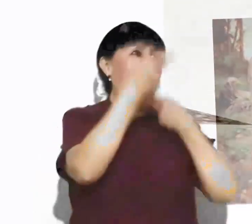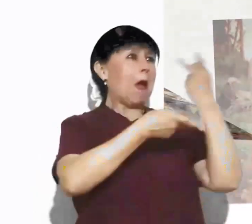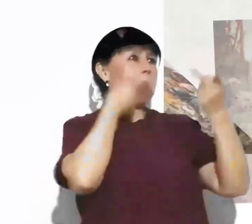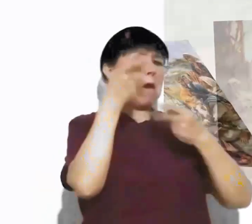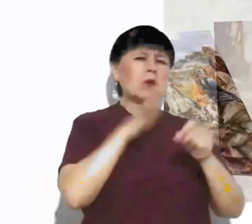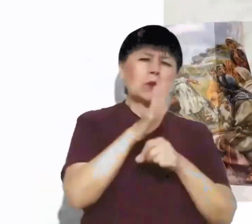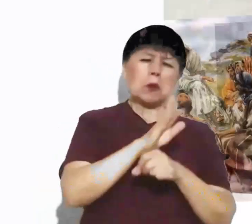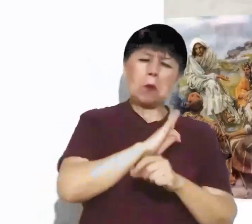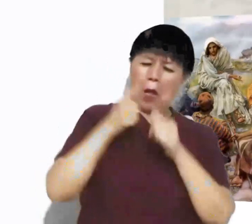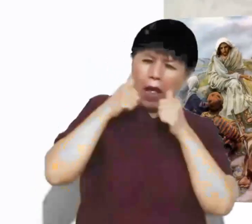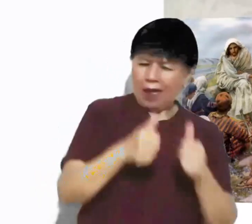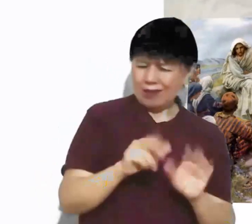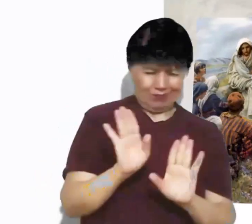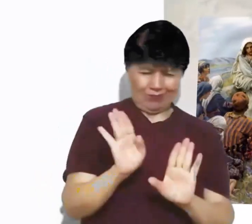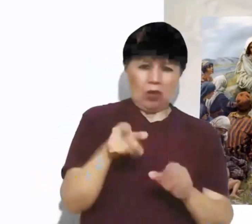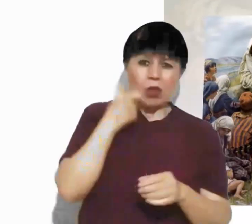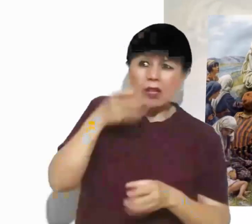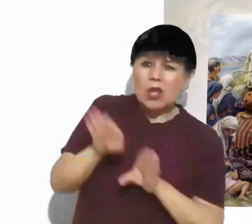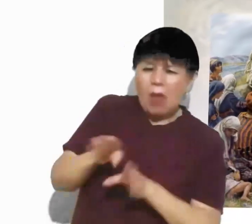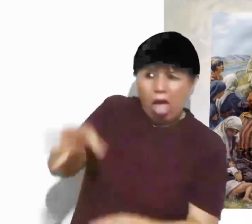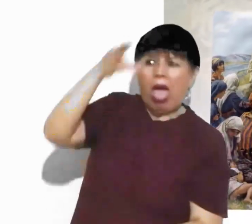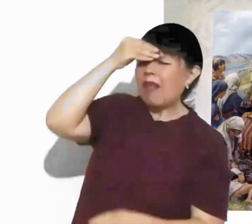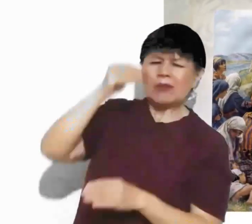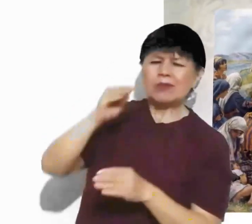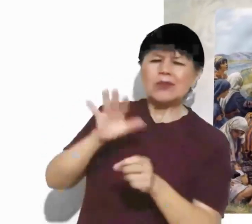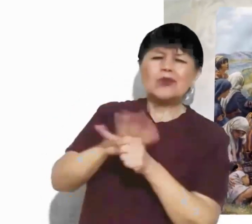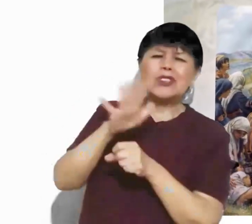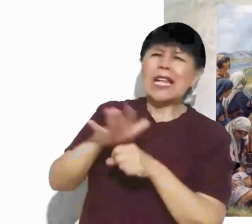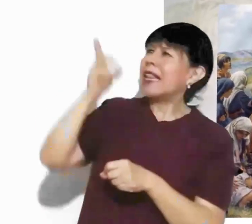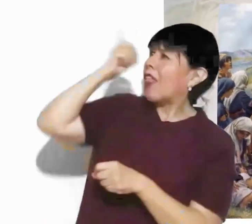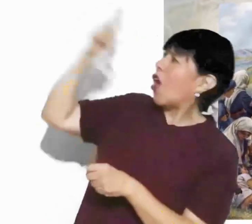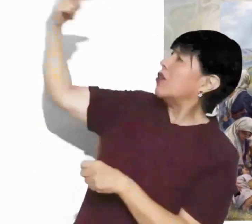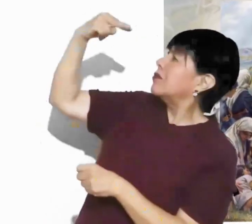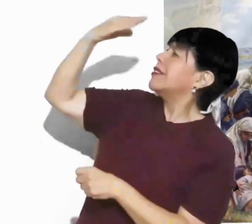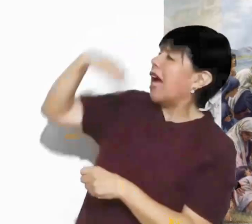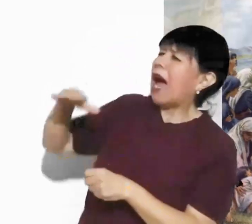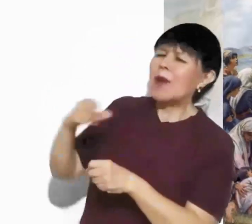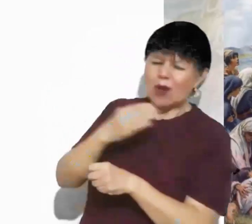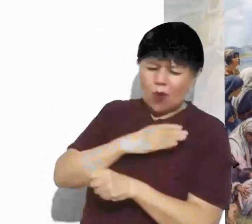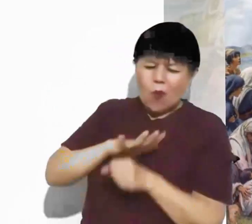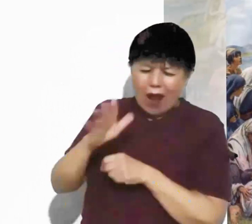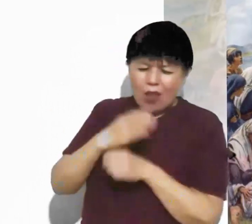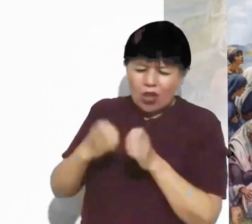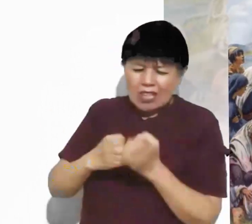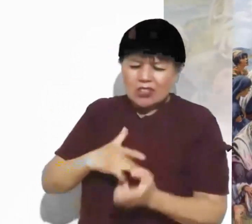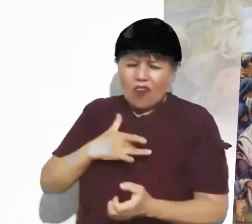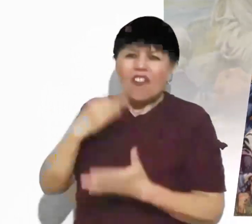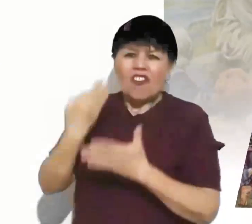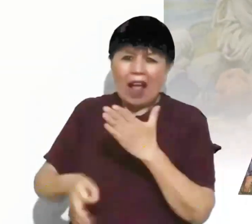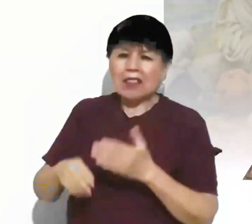serán escuchados. No los imiten porque el Padre sabe lo que les hace falta. Antes de que se lo pidan.